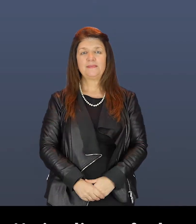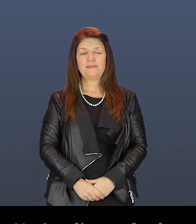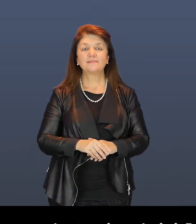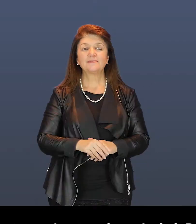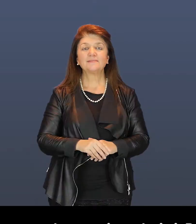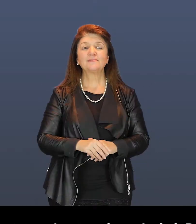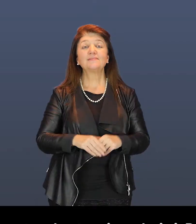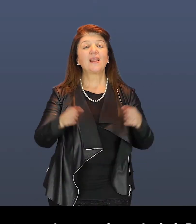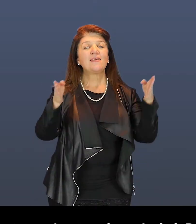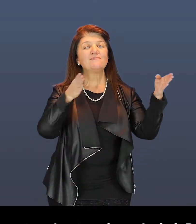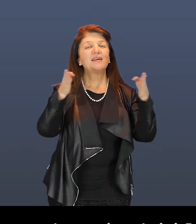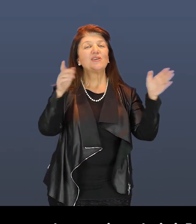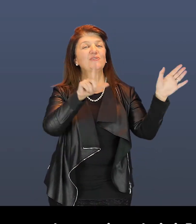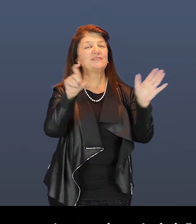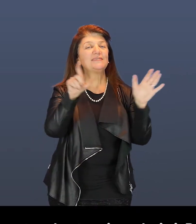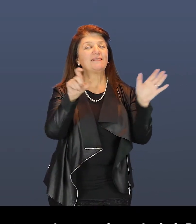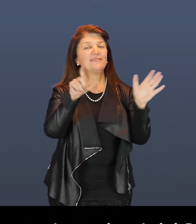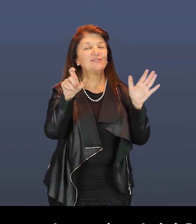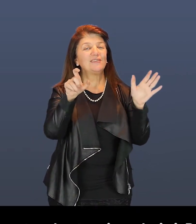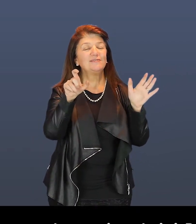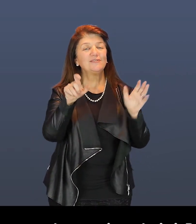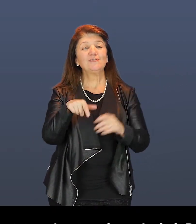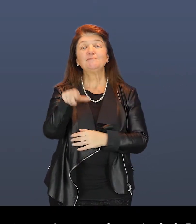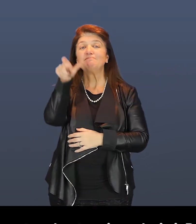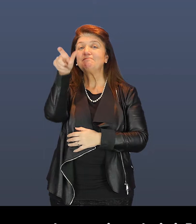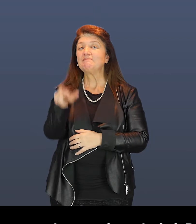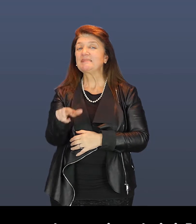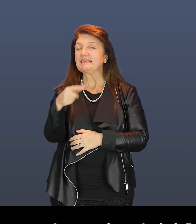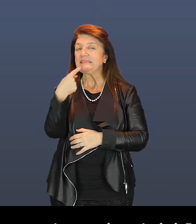Il 700, la Tarsia e Luigi Prinotto